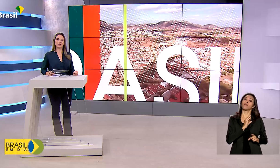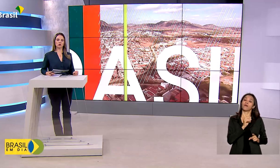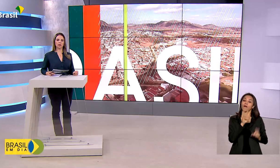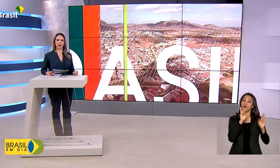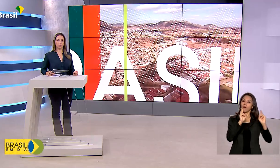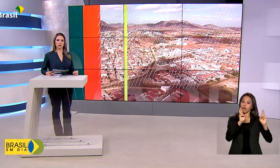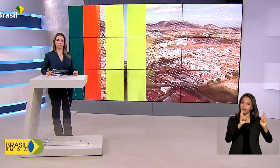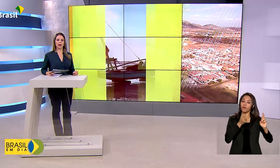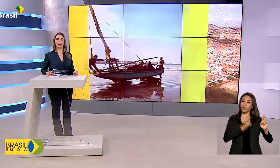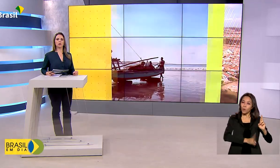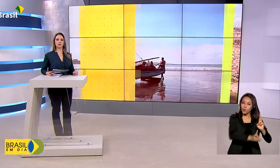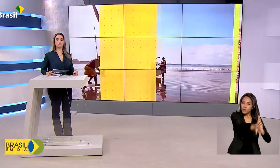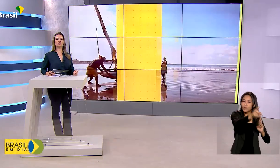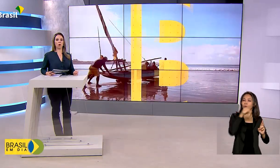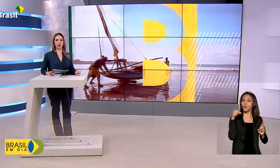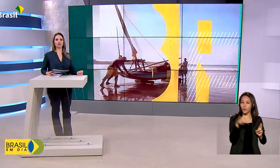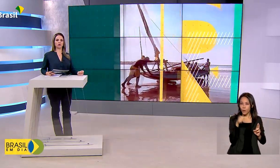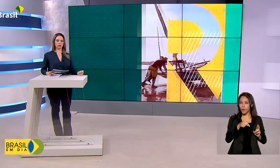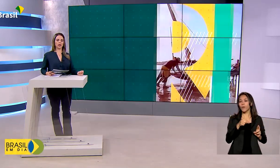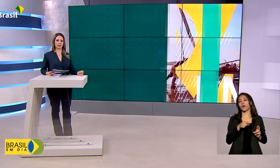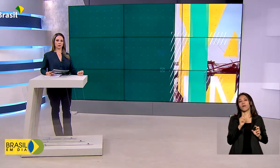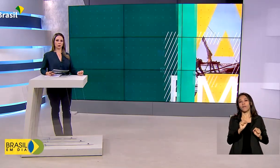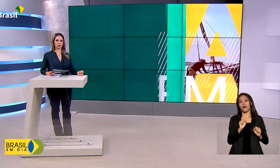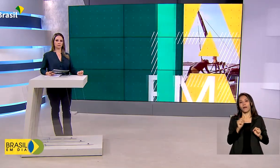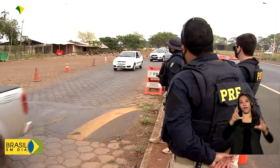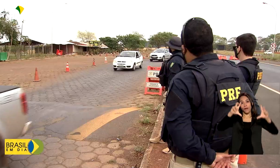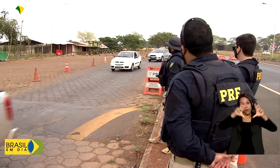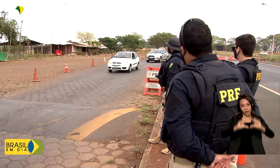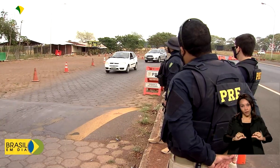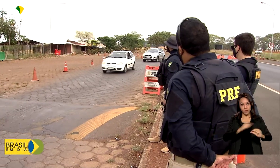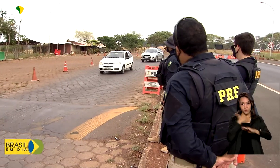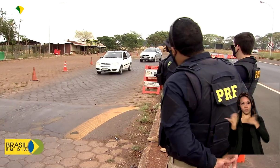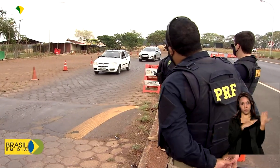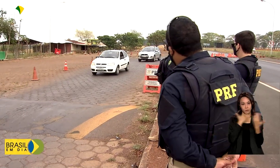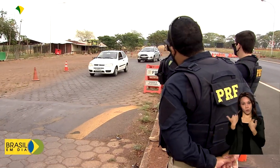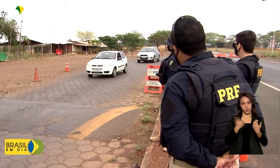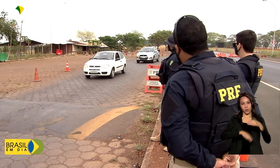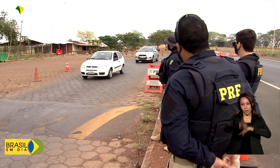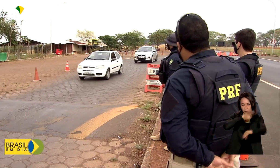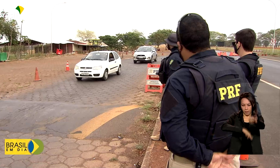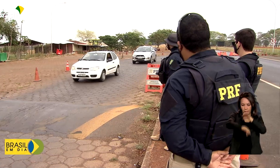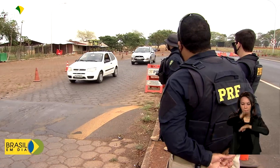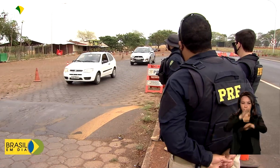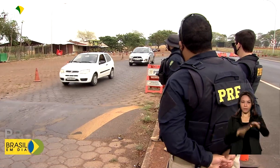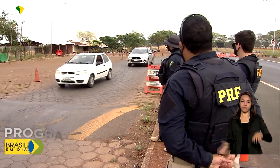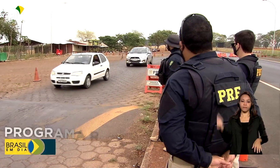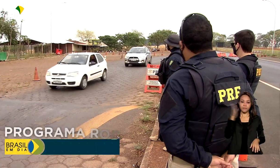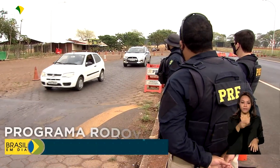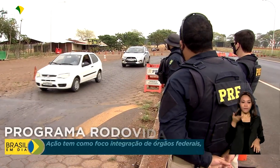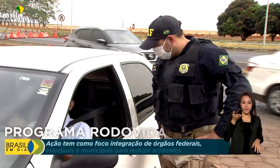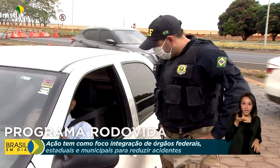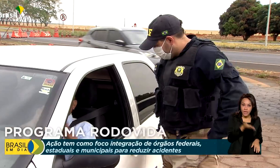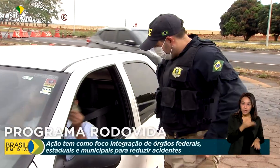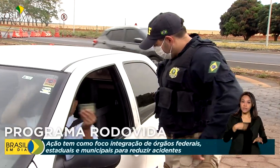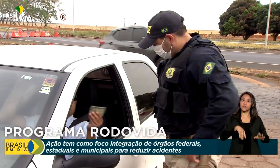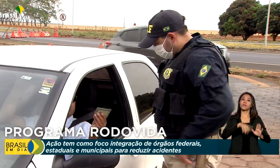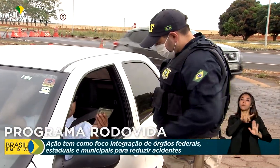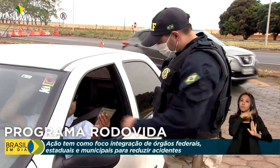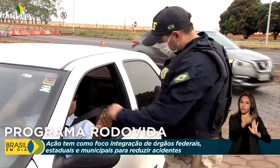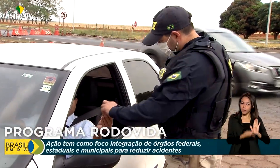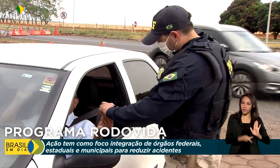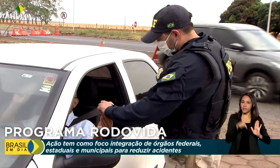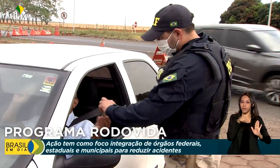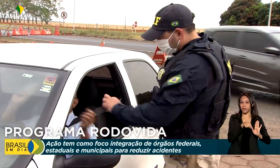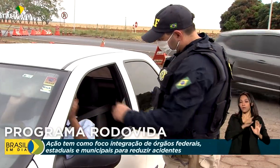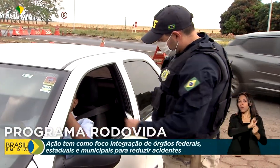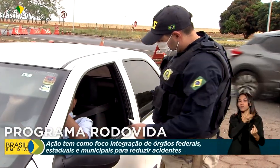programa nacional para a redução de mortes no trânsito. A Operação Rodovida foi criada em 2011 para